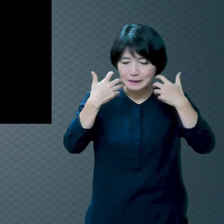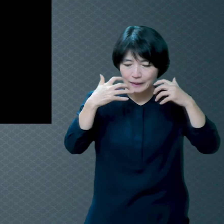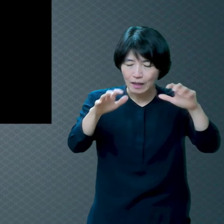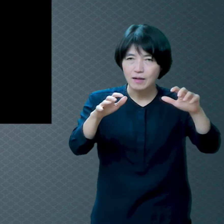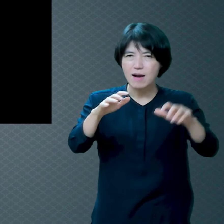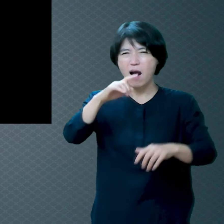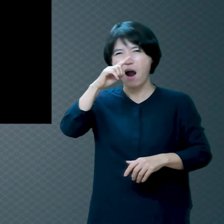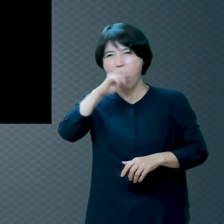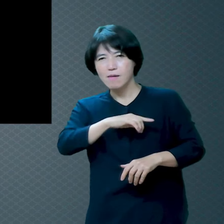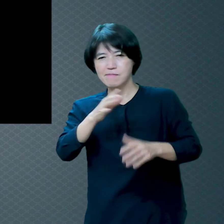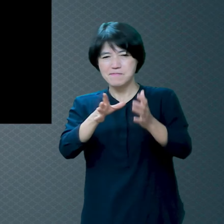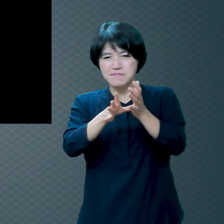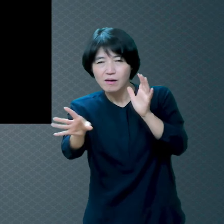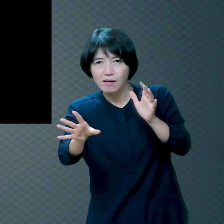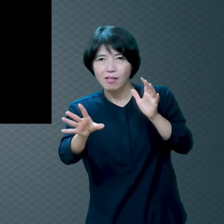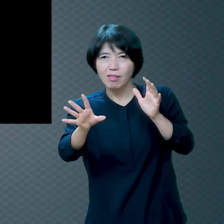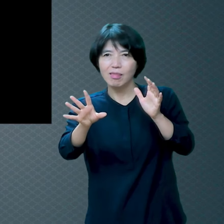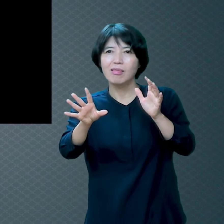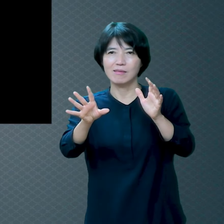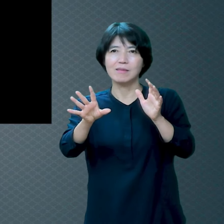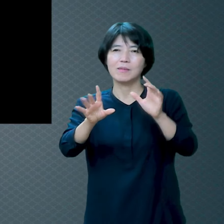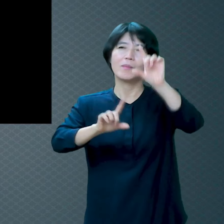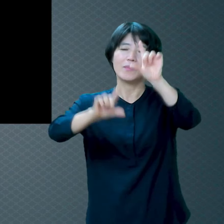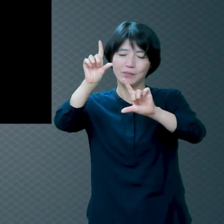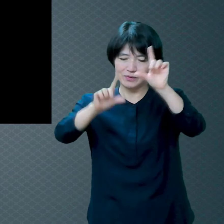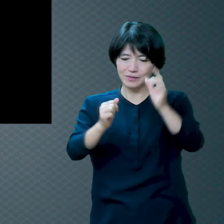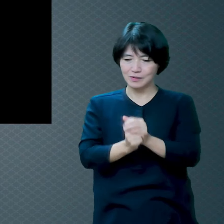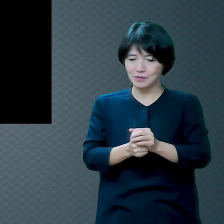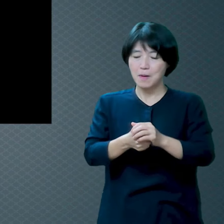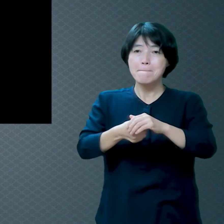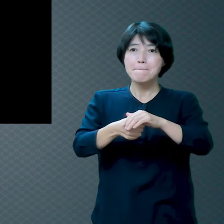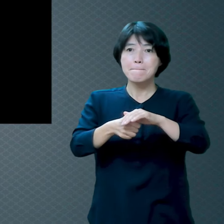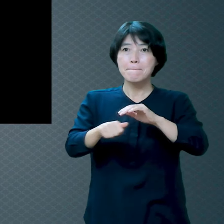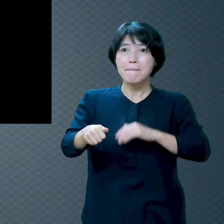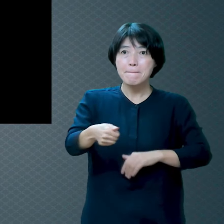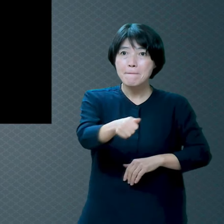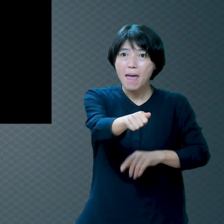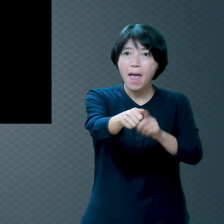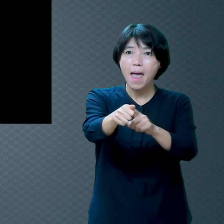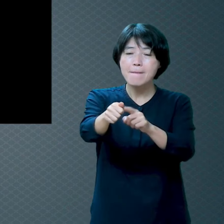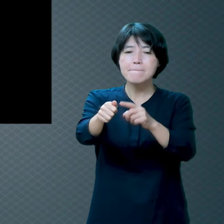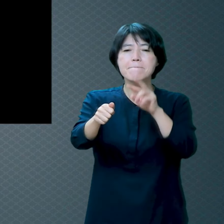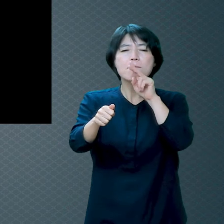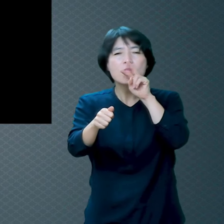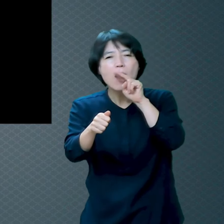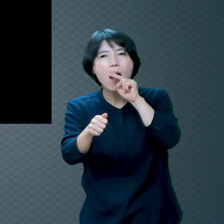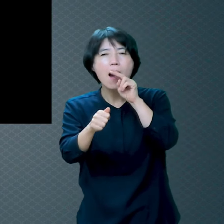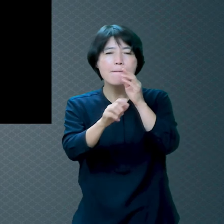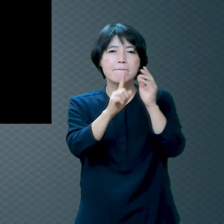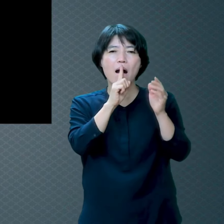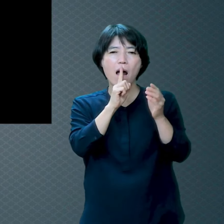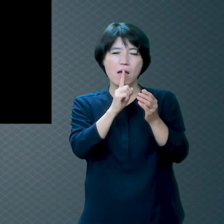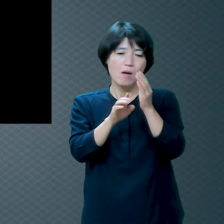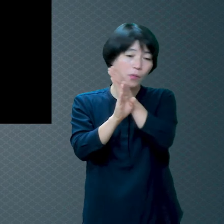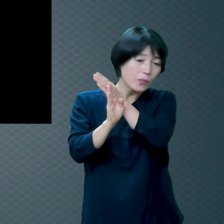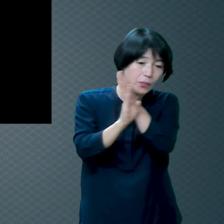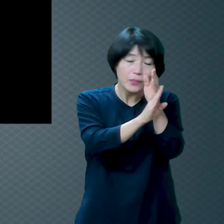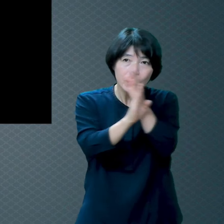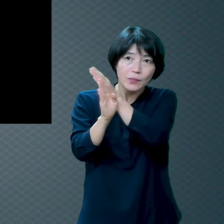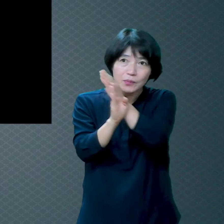갈라져 있죠 자기한테 유리하게 이럴 땐 이런 말하고 저럴 땐 저런 말하고 그리고